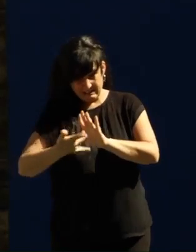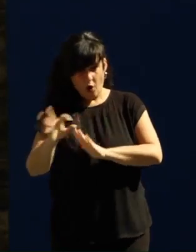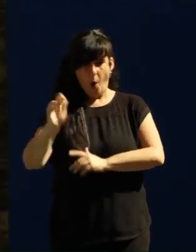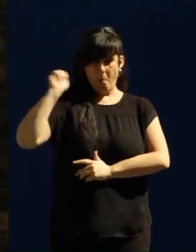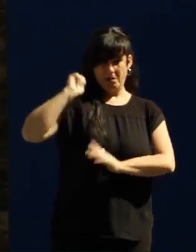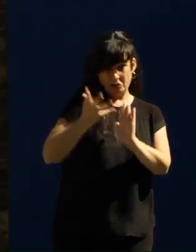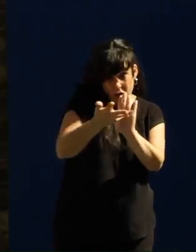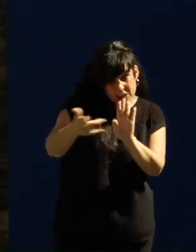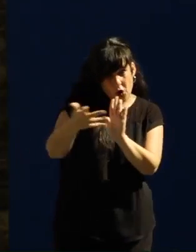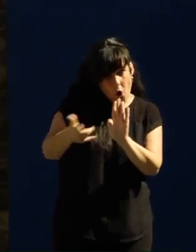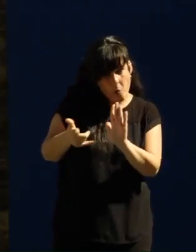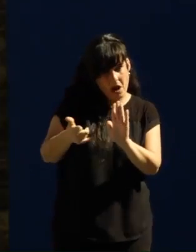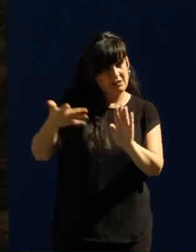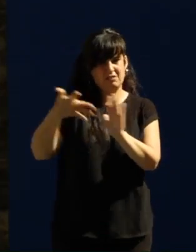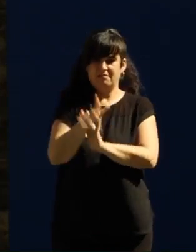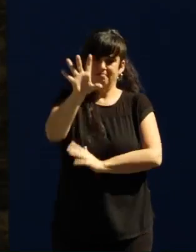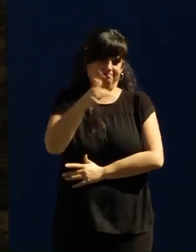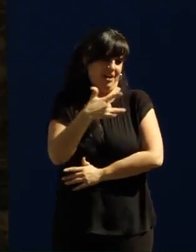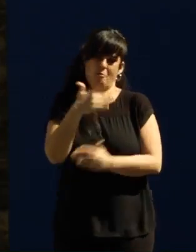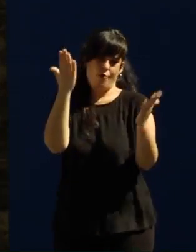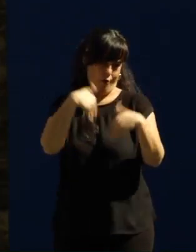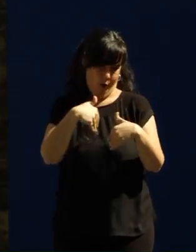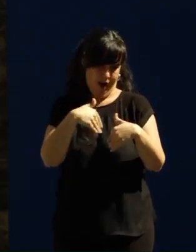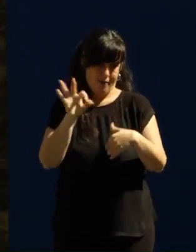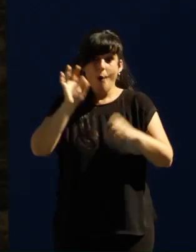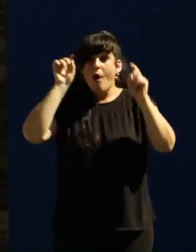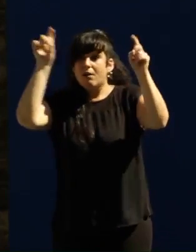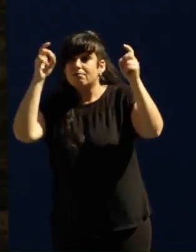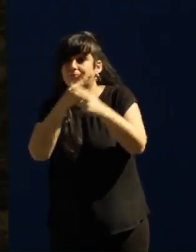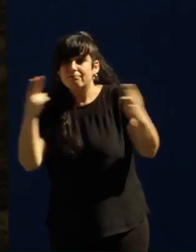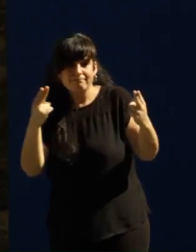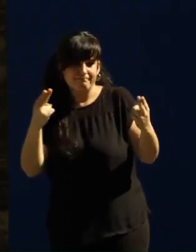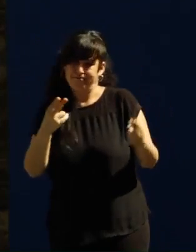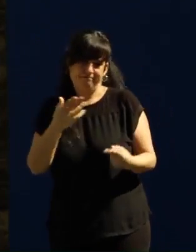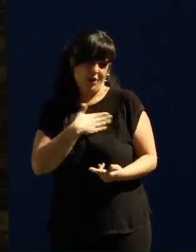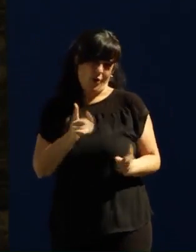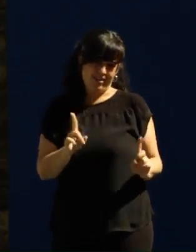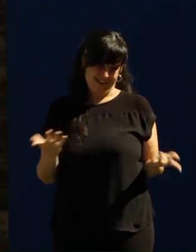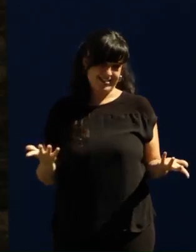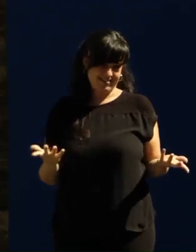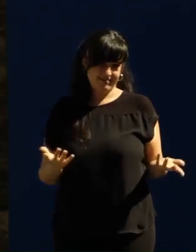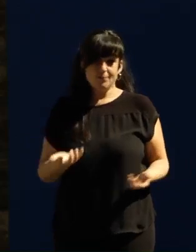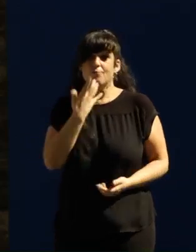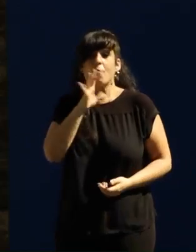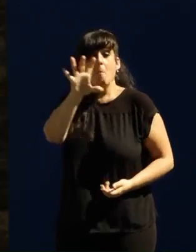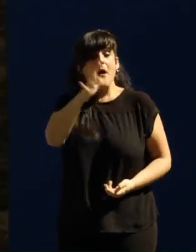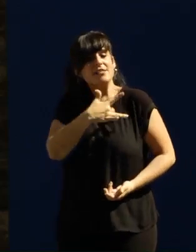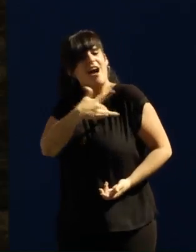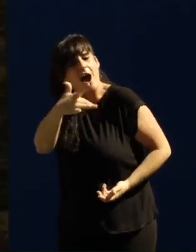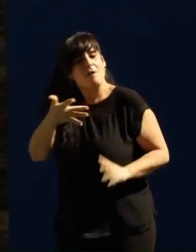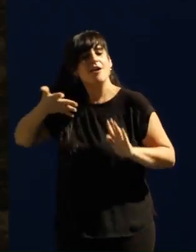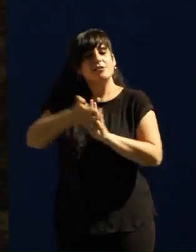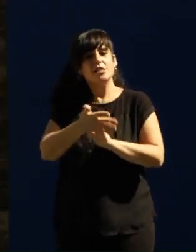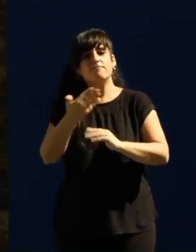de sus mayores, que el que quiera un país no destroza la enseñanza pública, no maltrata a los trabajadores públicos, que el que quiera un país se pone delante y dice,